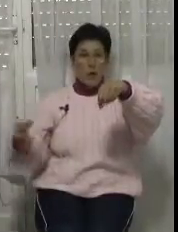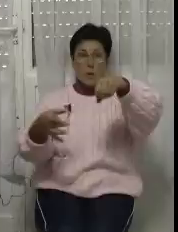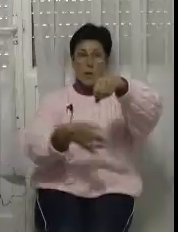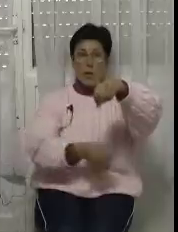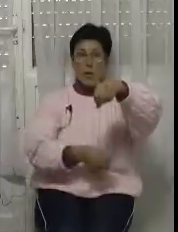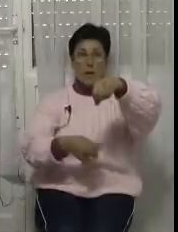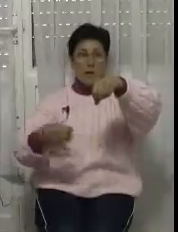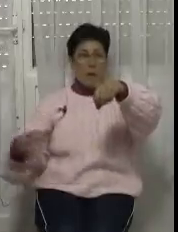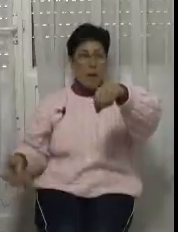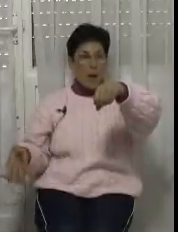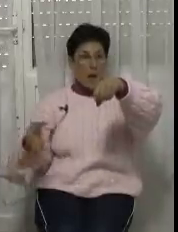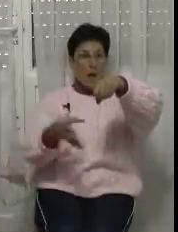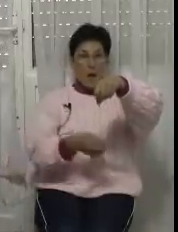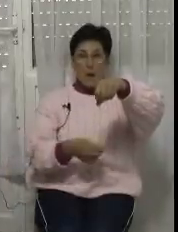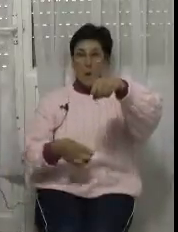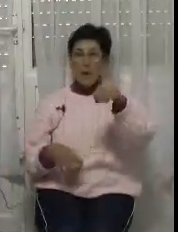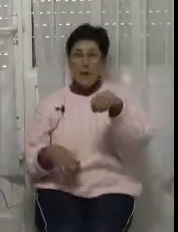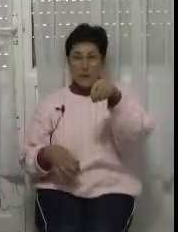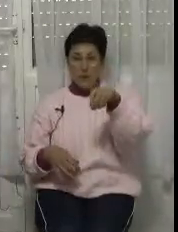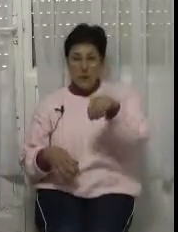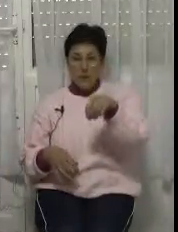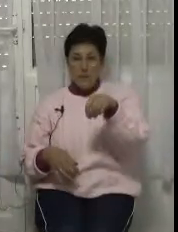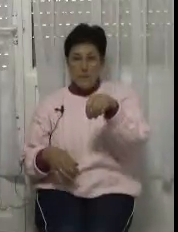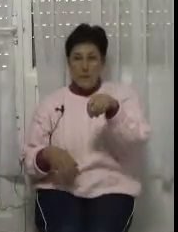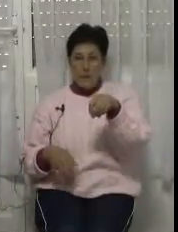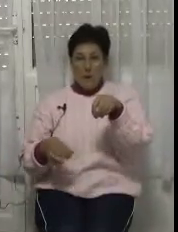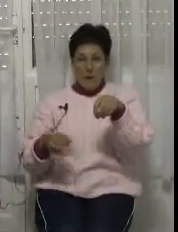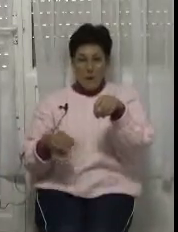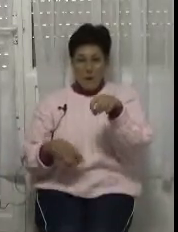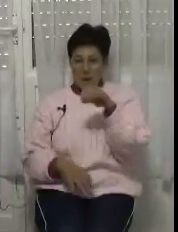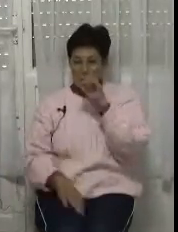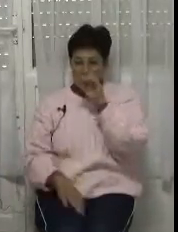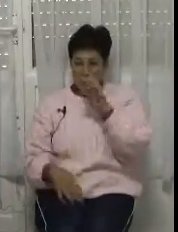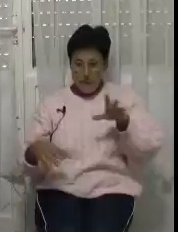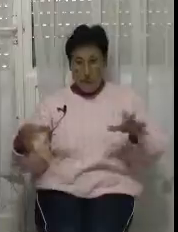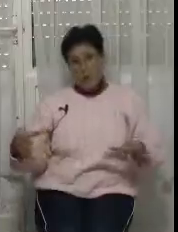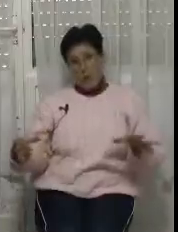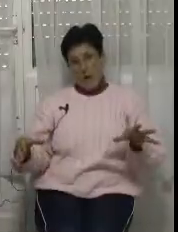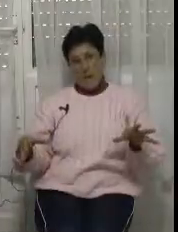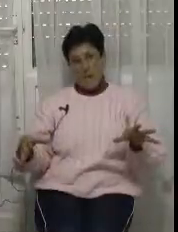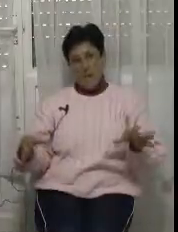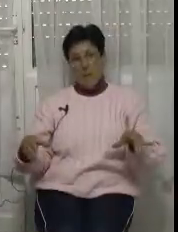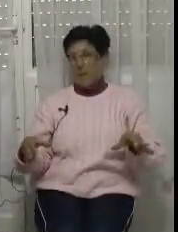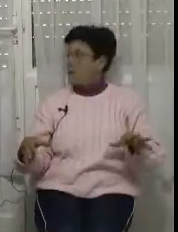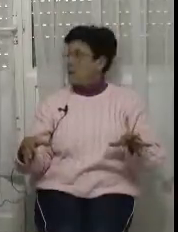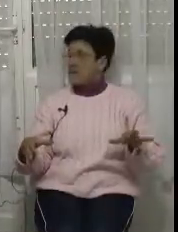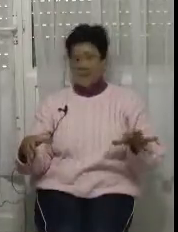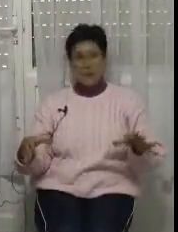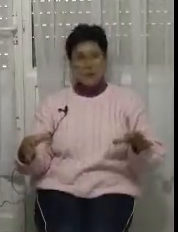edo bai inda bat, gero amako giten zeuen platilubikoa. Bendeja esan joaten